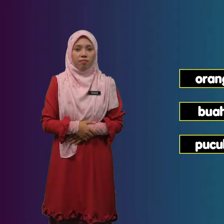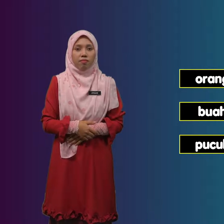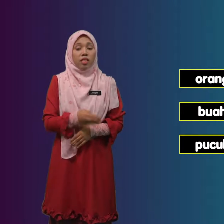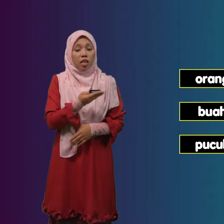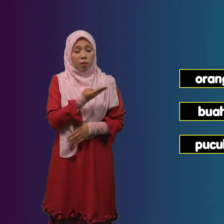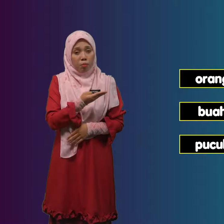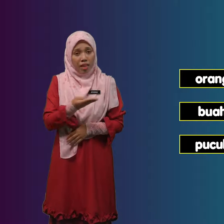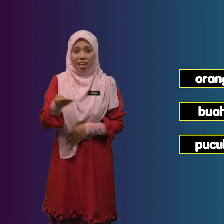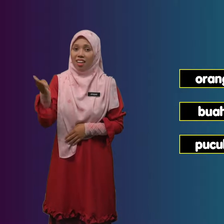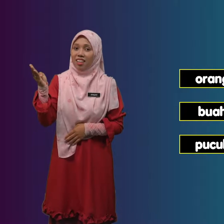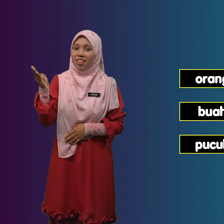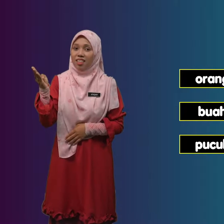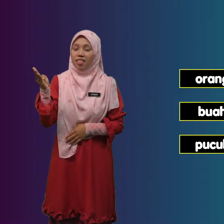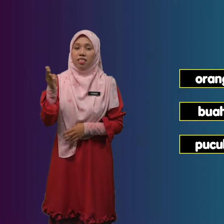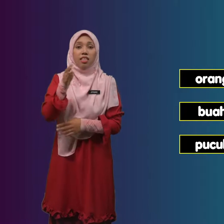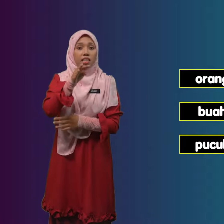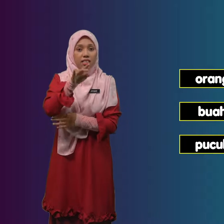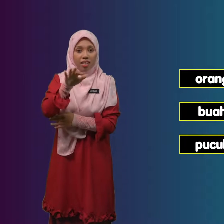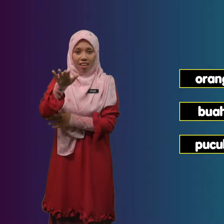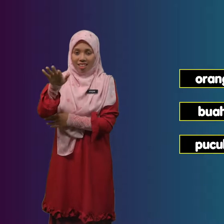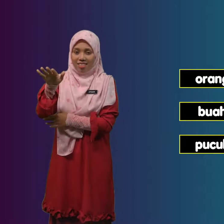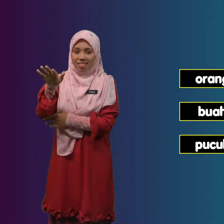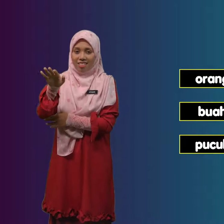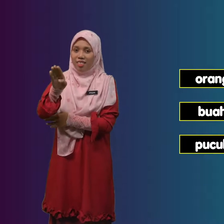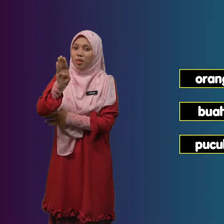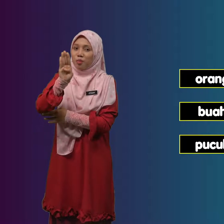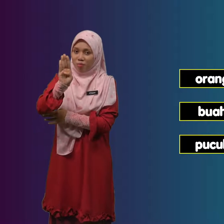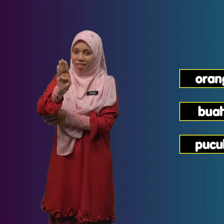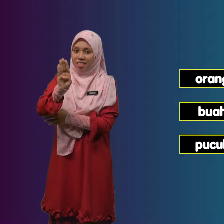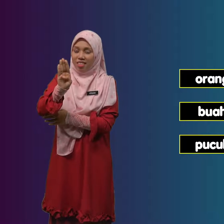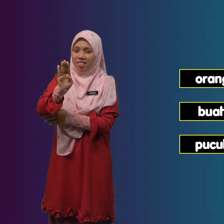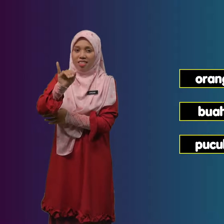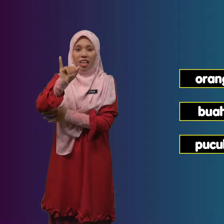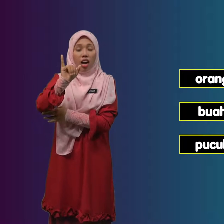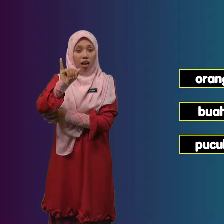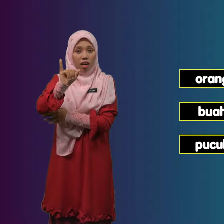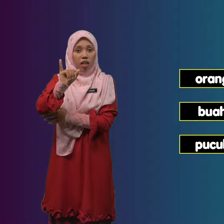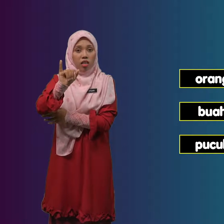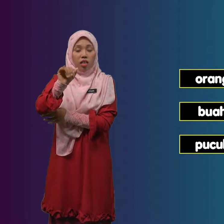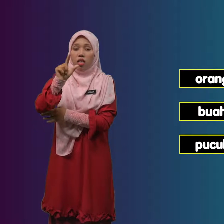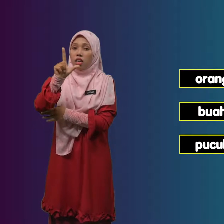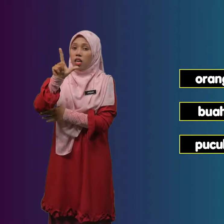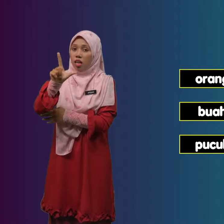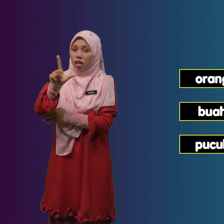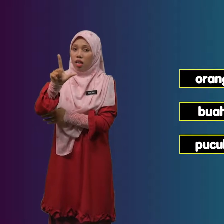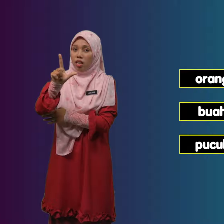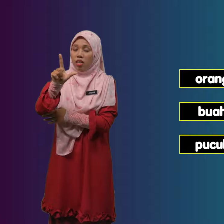Bilah Ejaan B I L